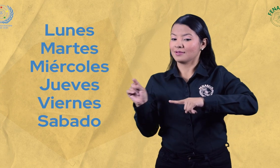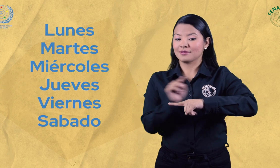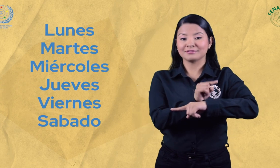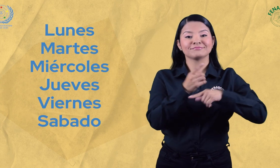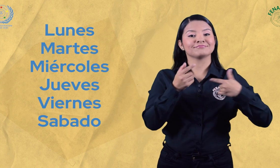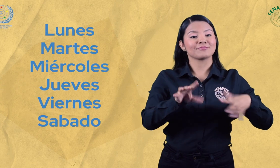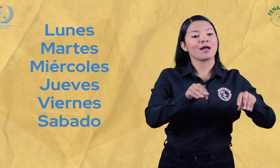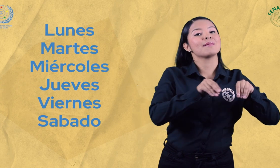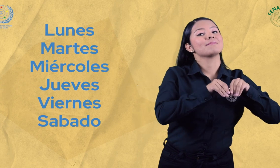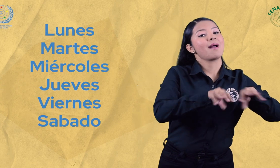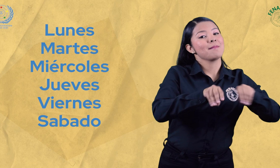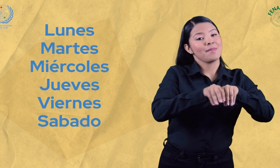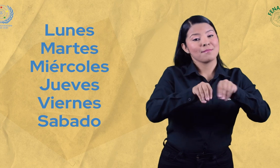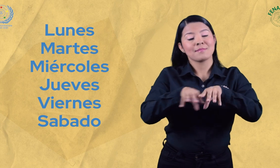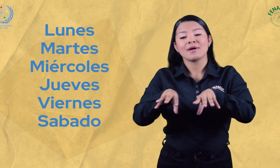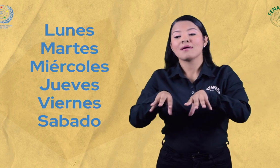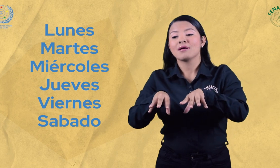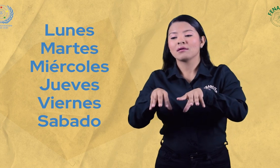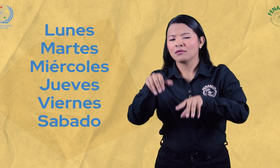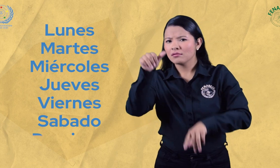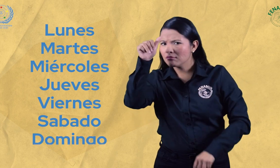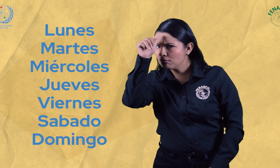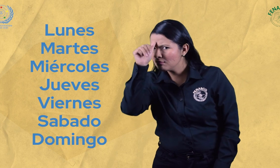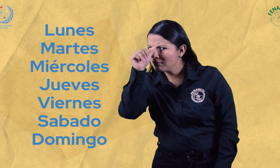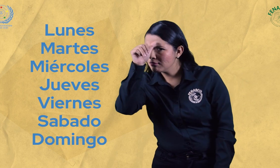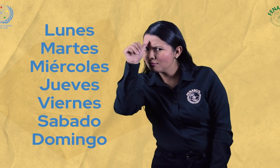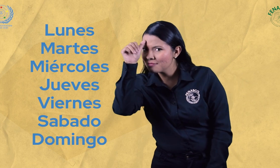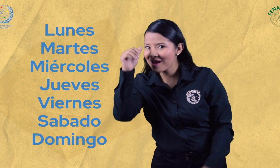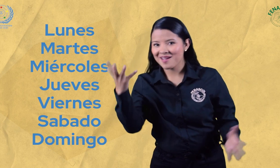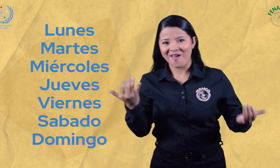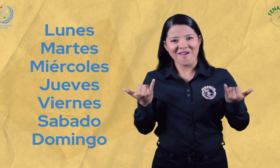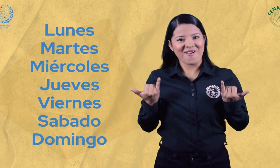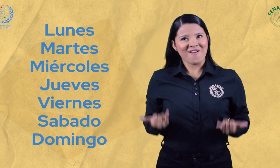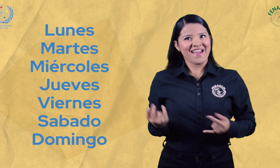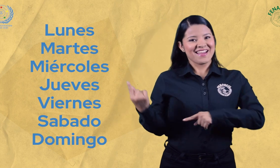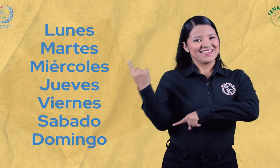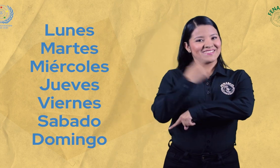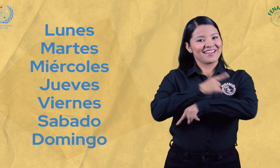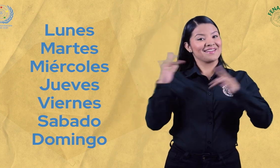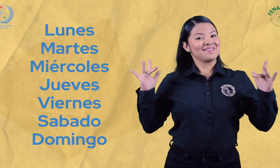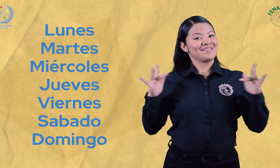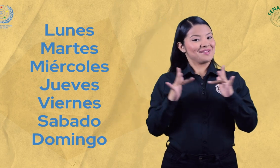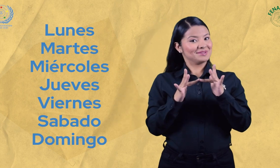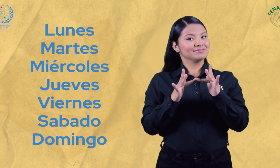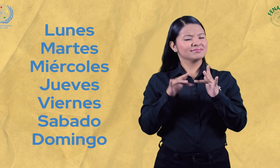publicando diferentes contenidos, pero hoy domingo...